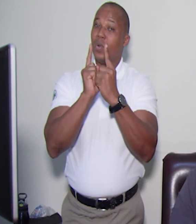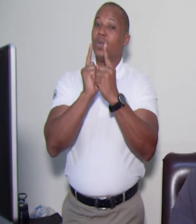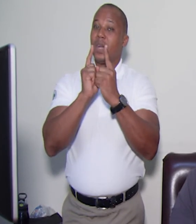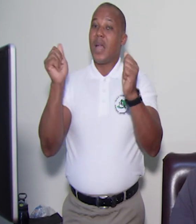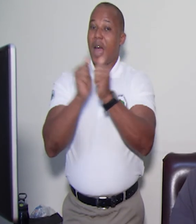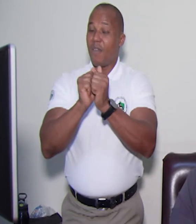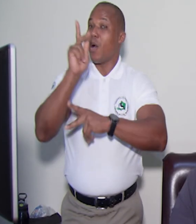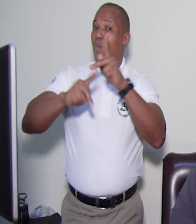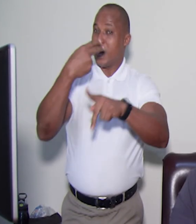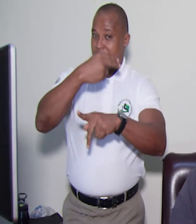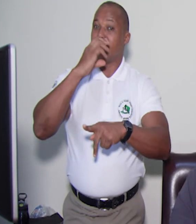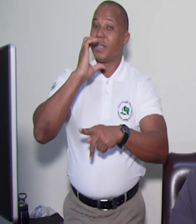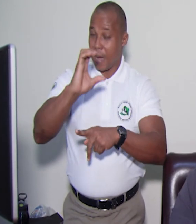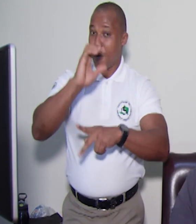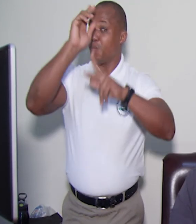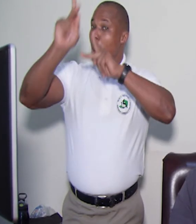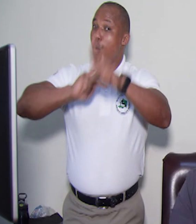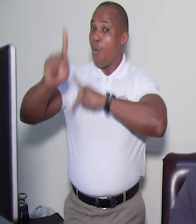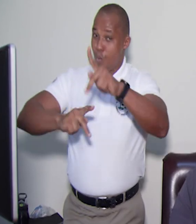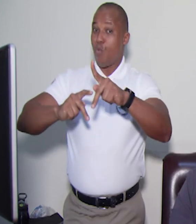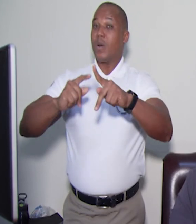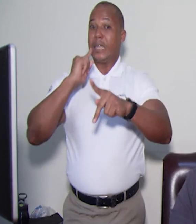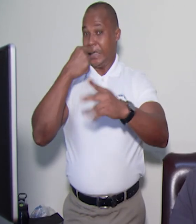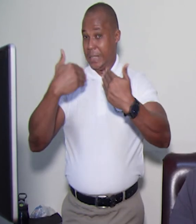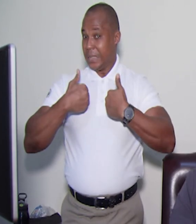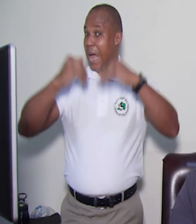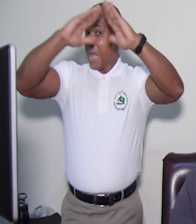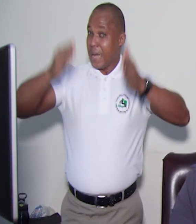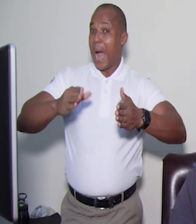pou ke nou ka permette ke moun ki gen kaye yo, ale la kaye yo, pou nou ka facilite trafay la. Aplausos